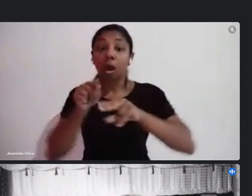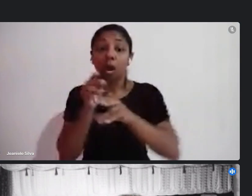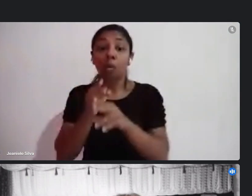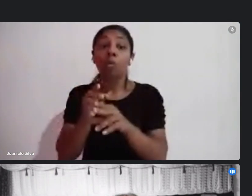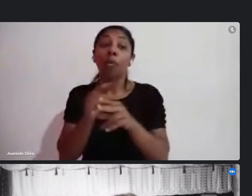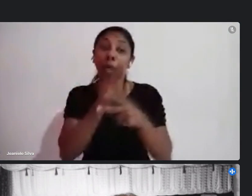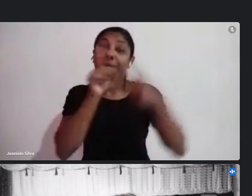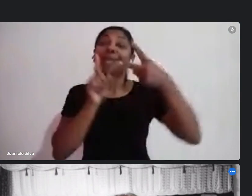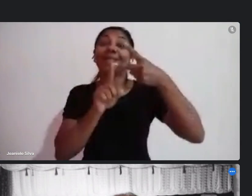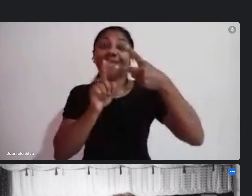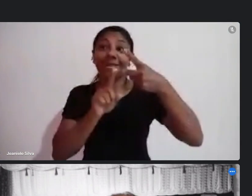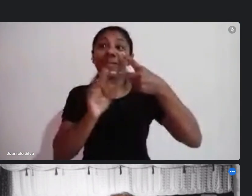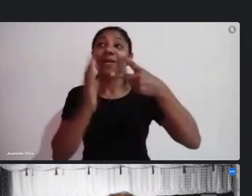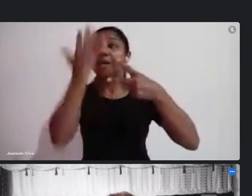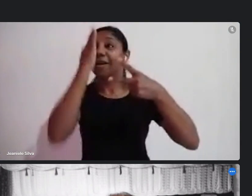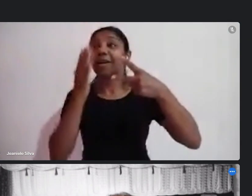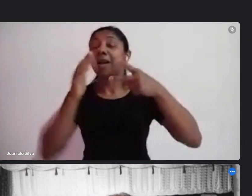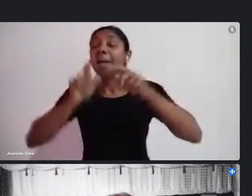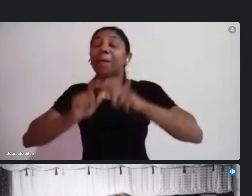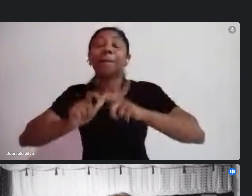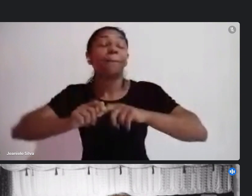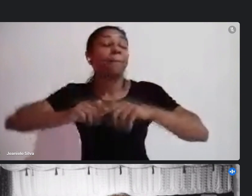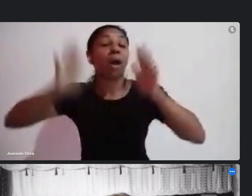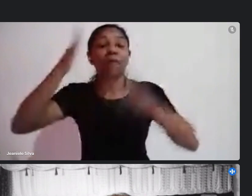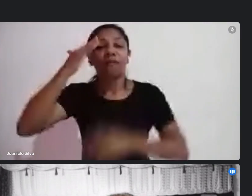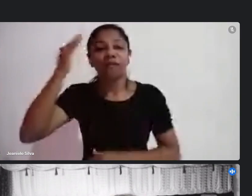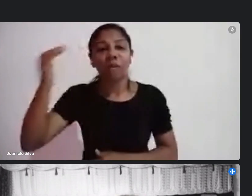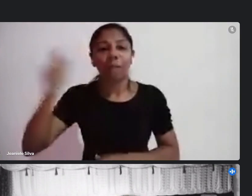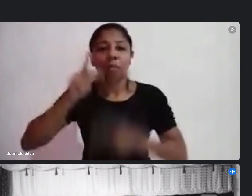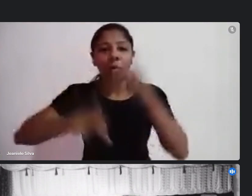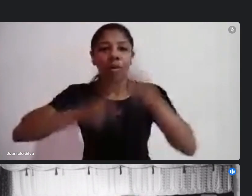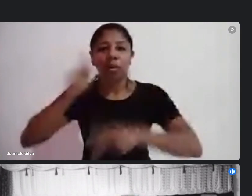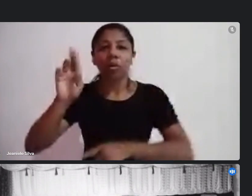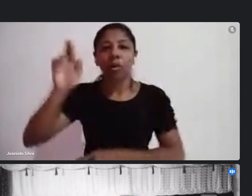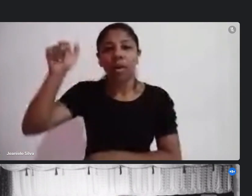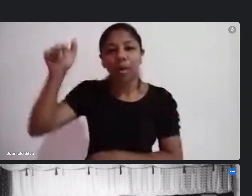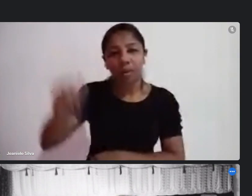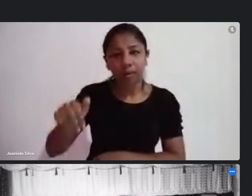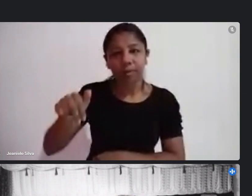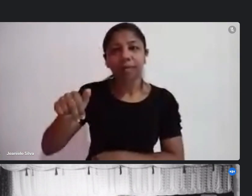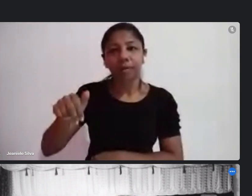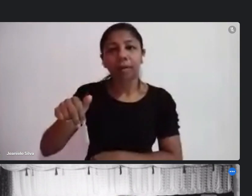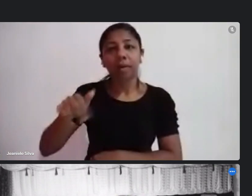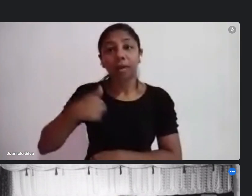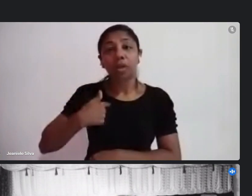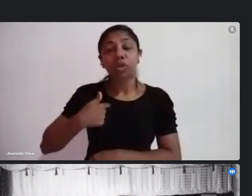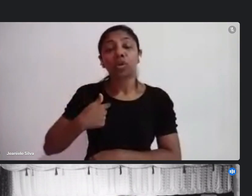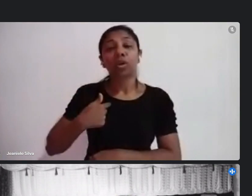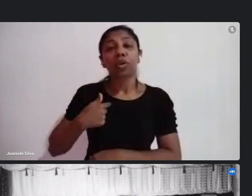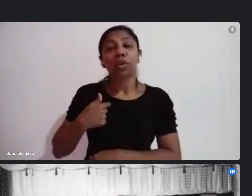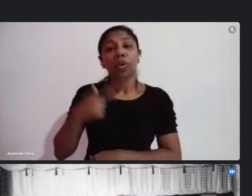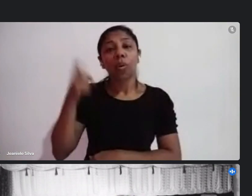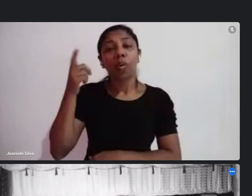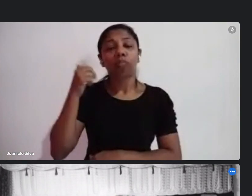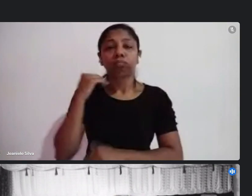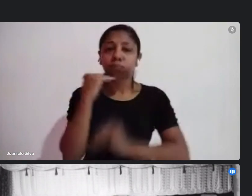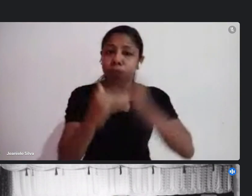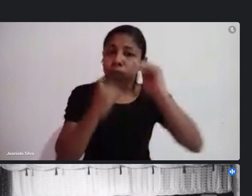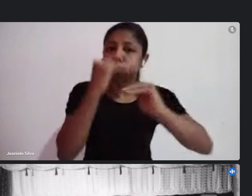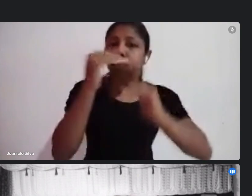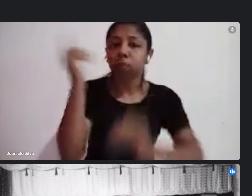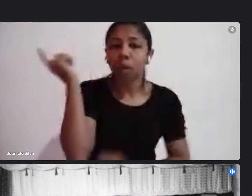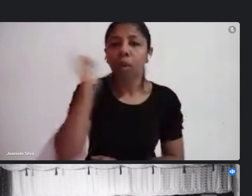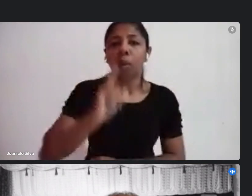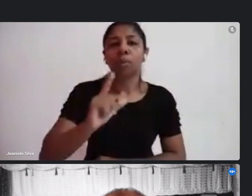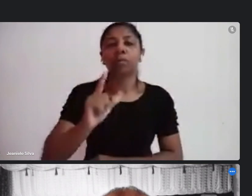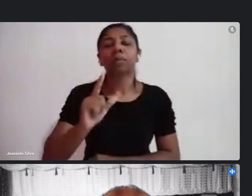que nós temos no Estado. E a gente conseguiu avançar nesse aspecto. Tivemos